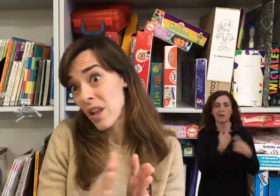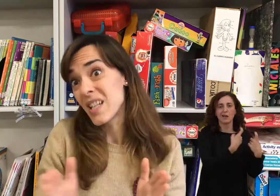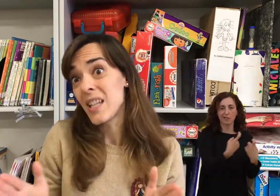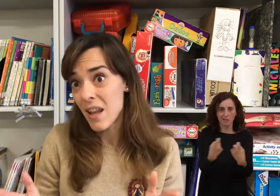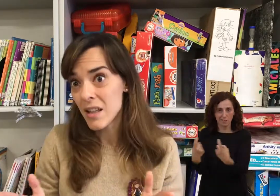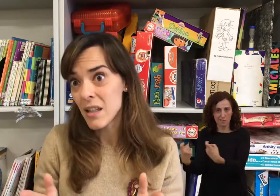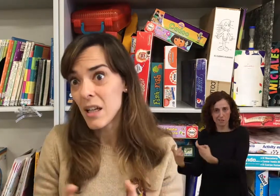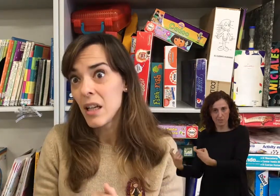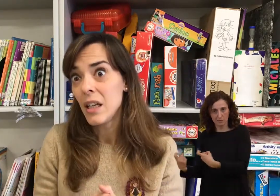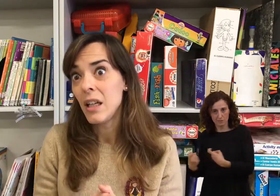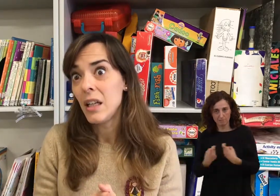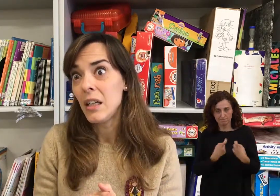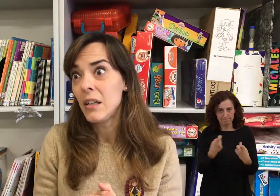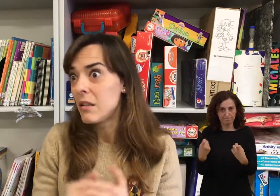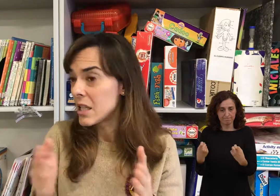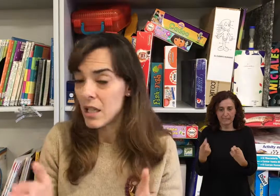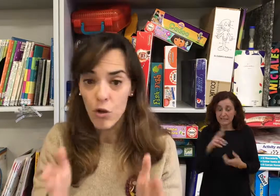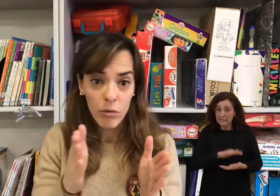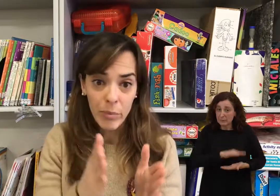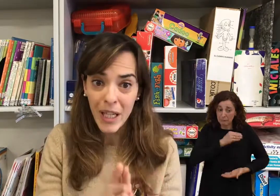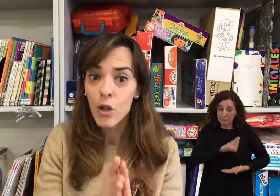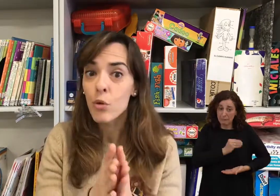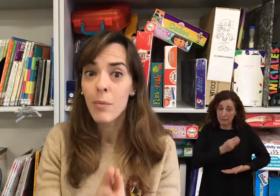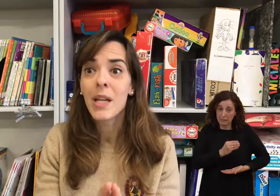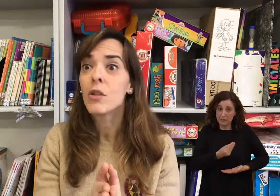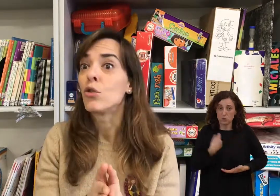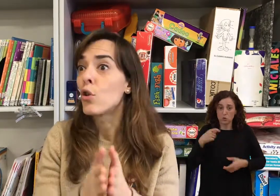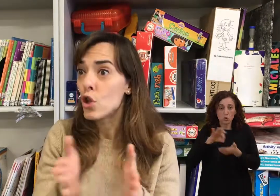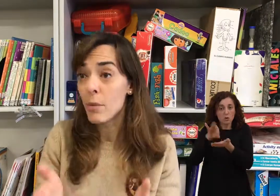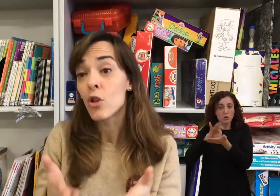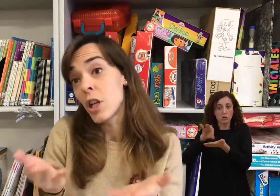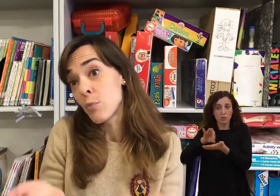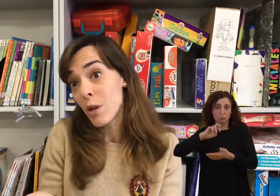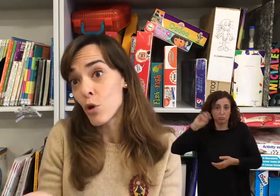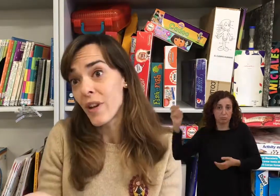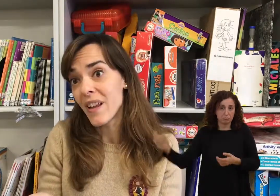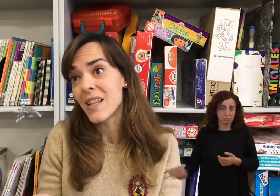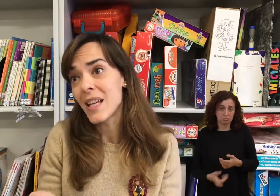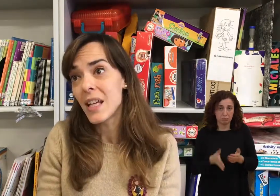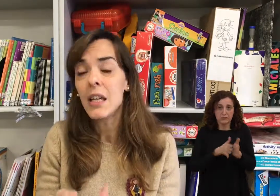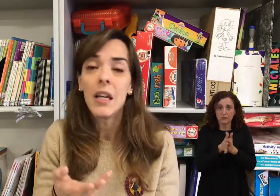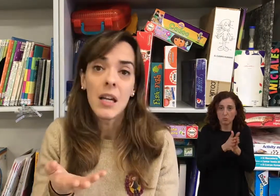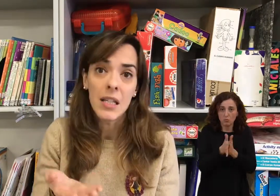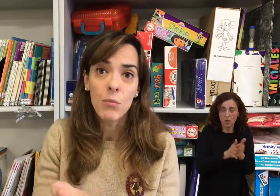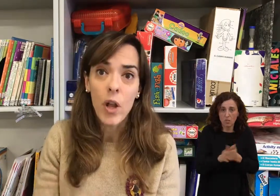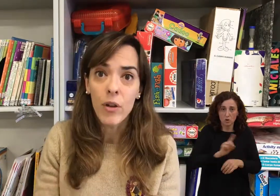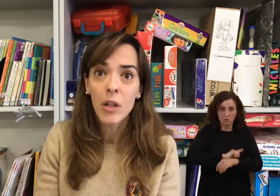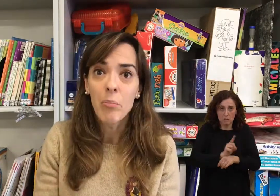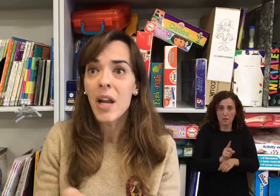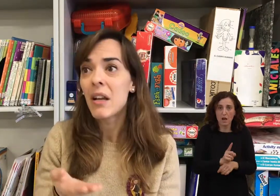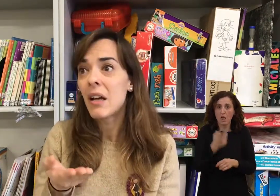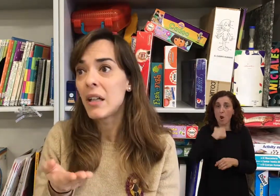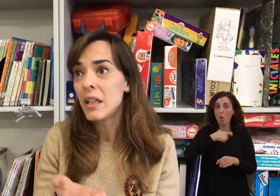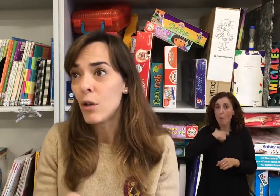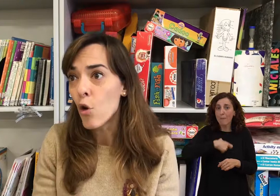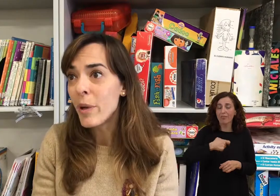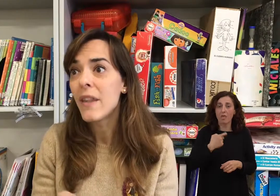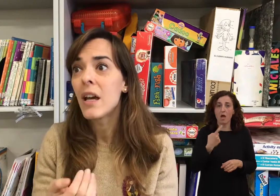necesidades, desde que son pequeños, bebés, con todos los servicios que les podamos ofrecer desde aquí, estimulación temprana, logopedia,